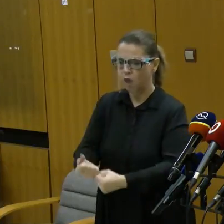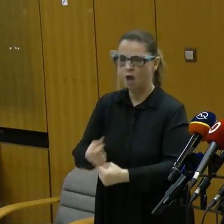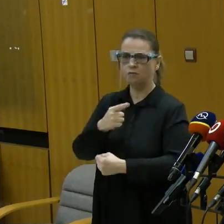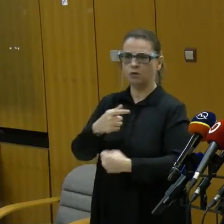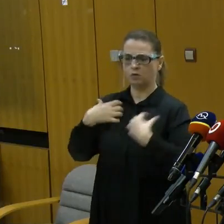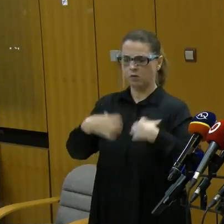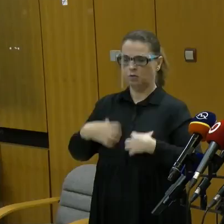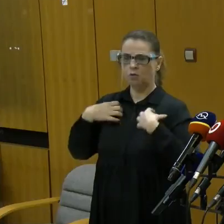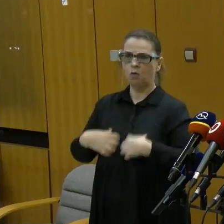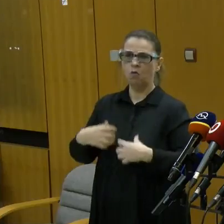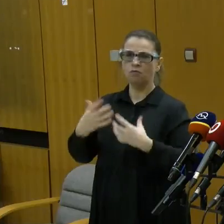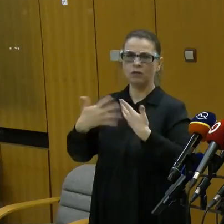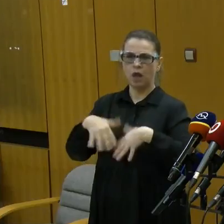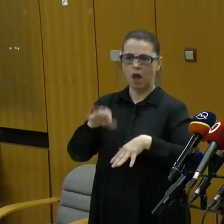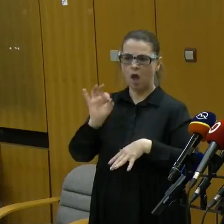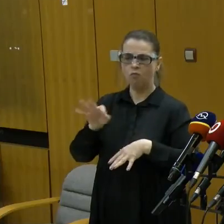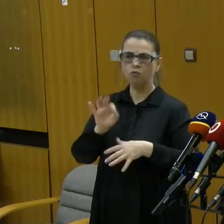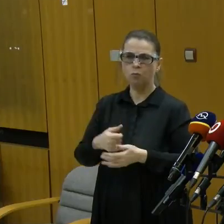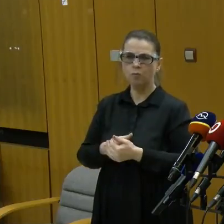COVID-automate.